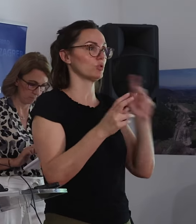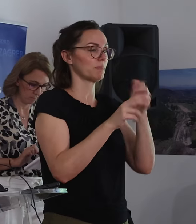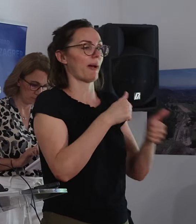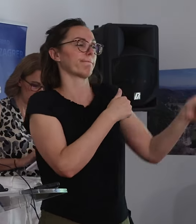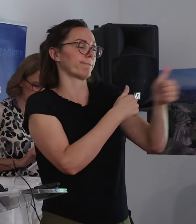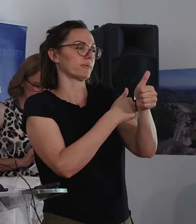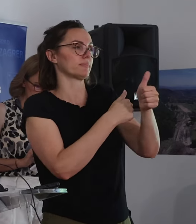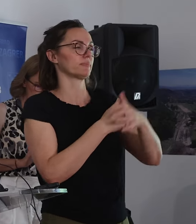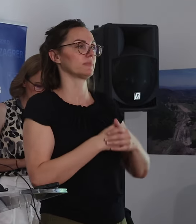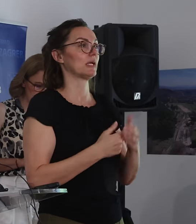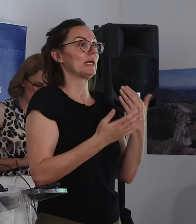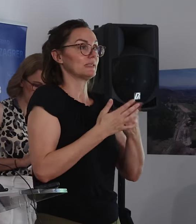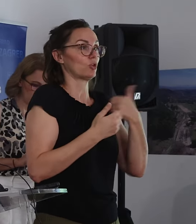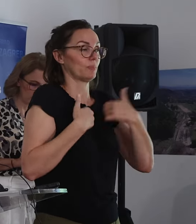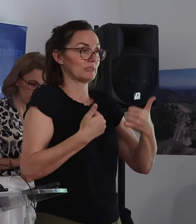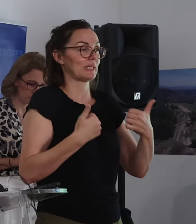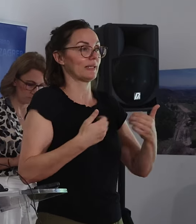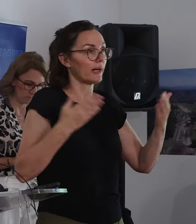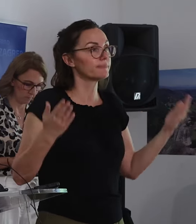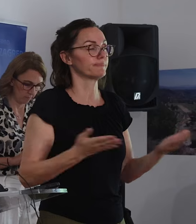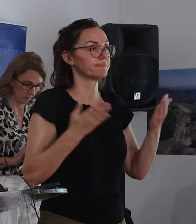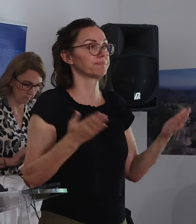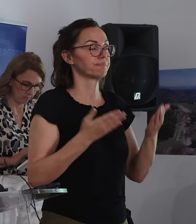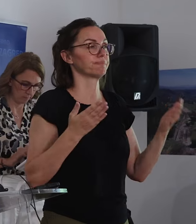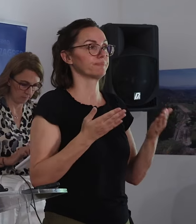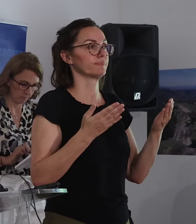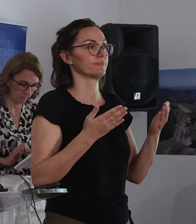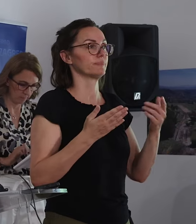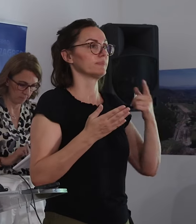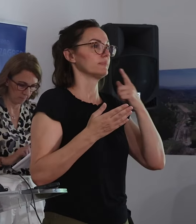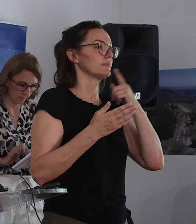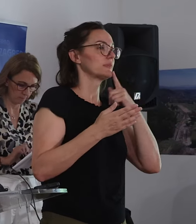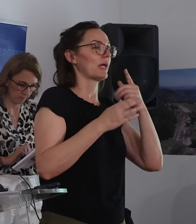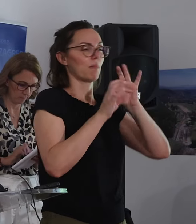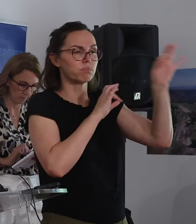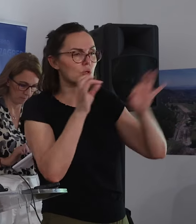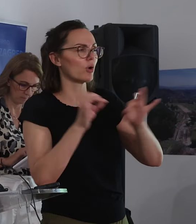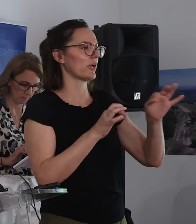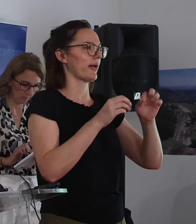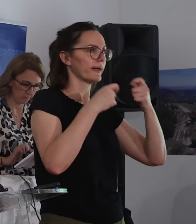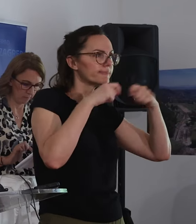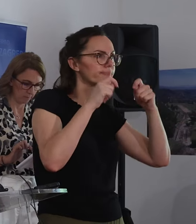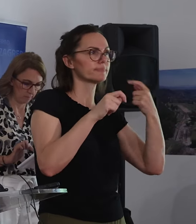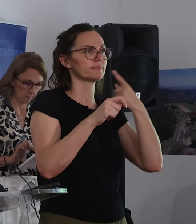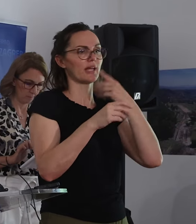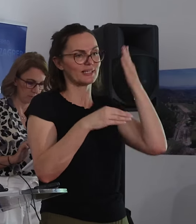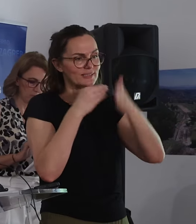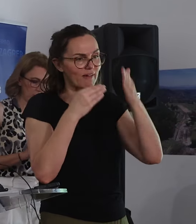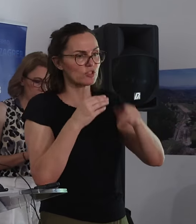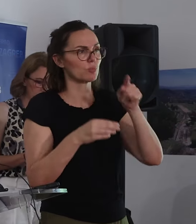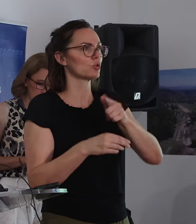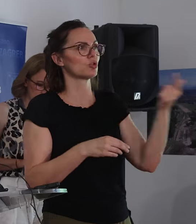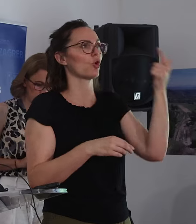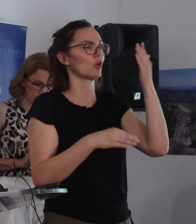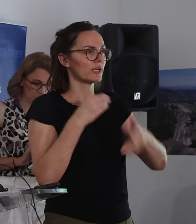zato smo pokrenuli sve imojnsko pravne i projektiranje i gradnje da idemo u to i da završimo ga do